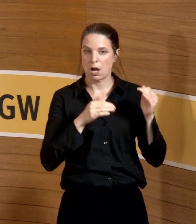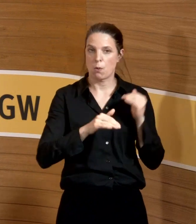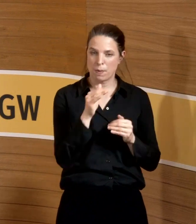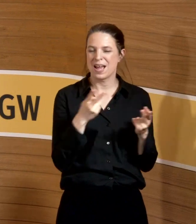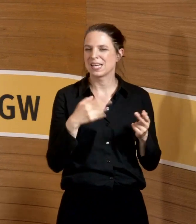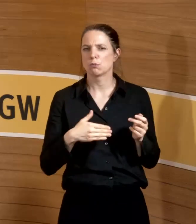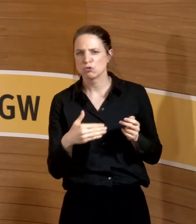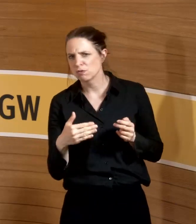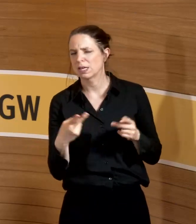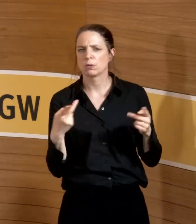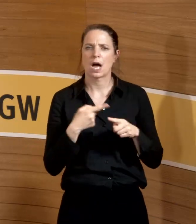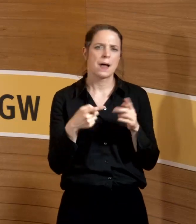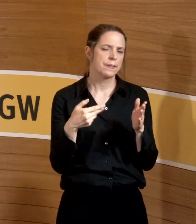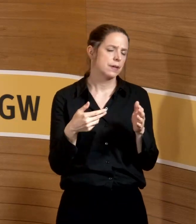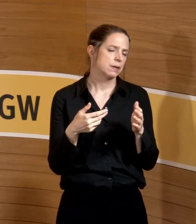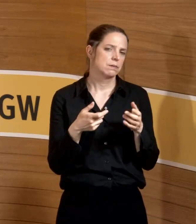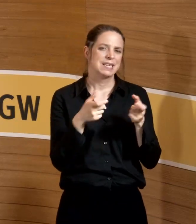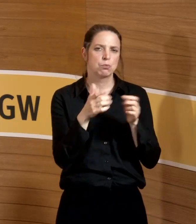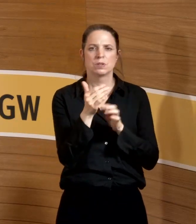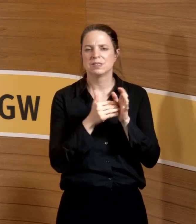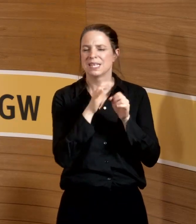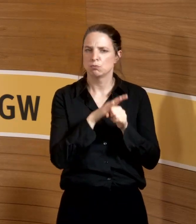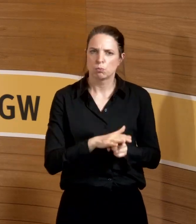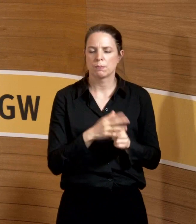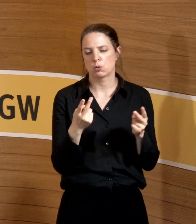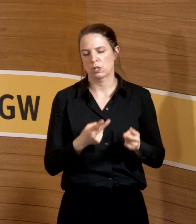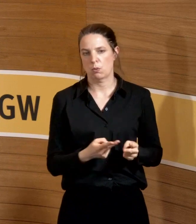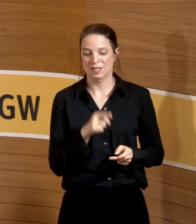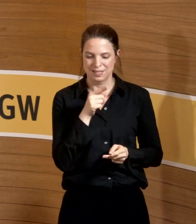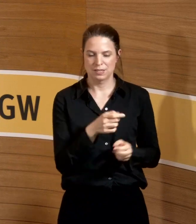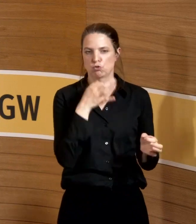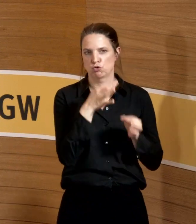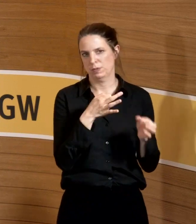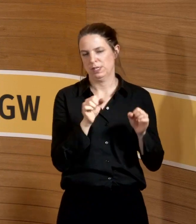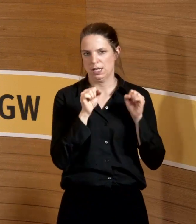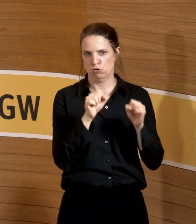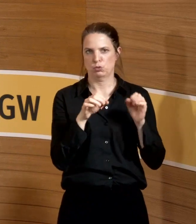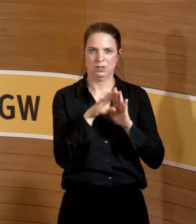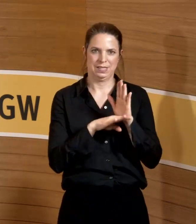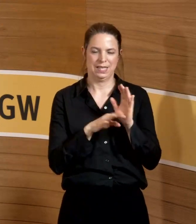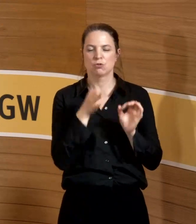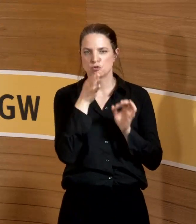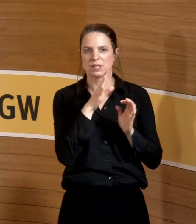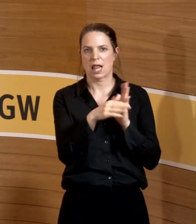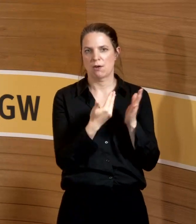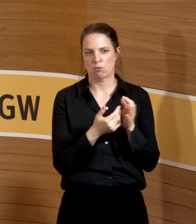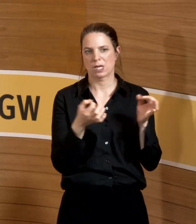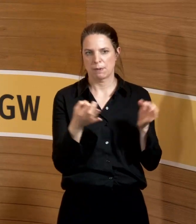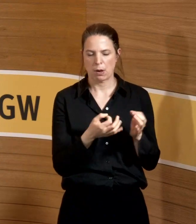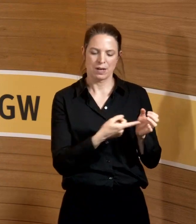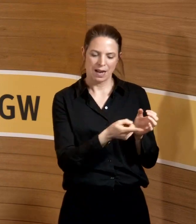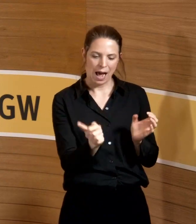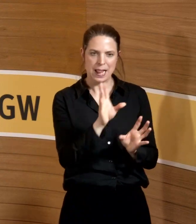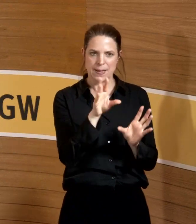oder irgendwas anderes haben, immunsupprimiert sind, die schütze ich mit einer anderen Vorgabe. Das wäre irgendwo fair